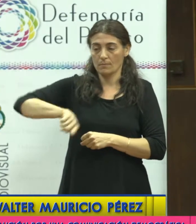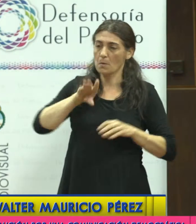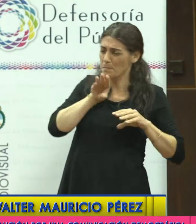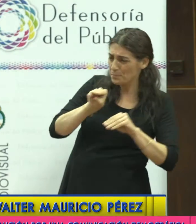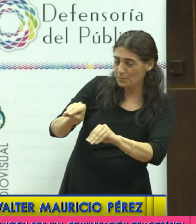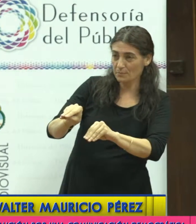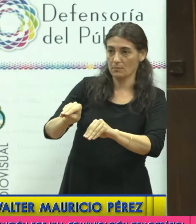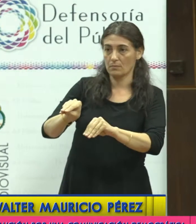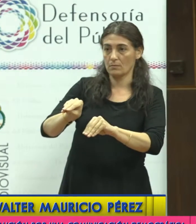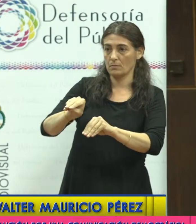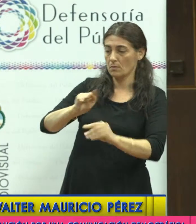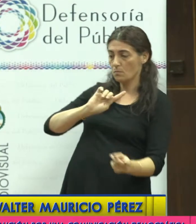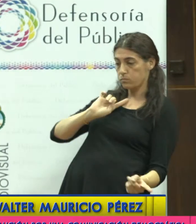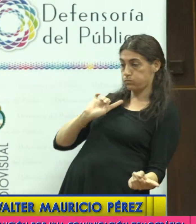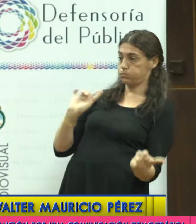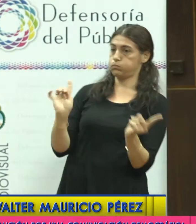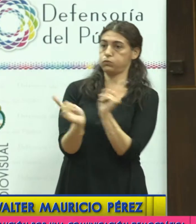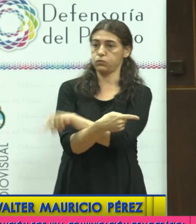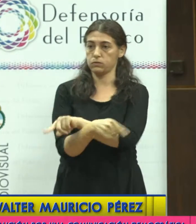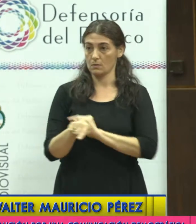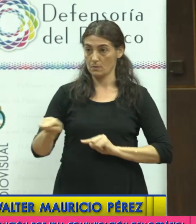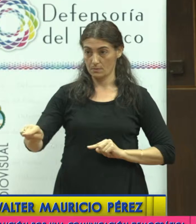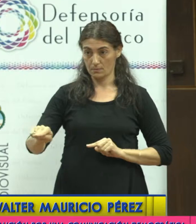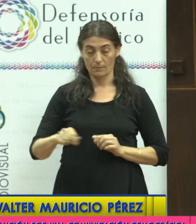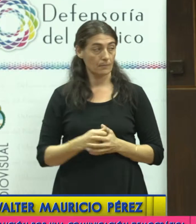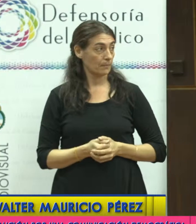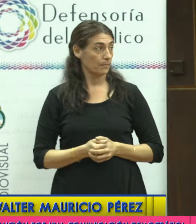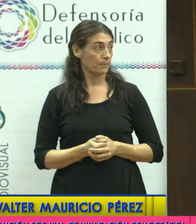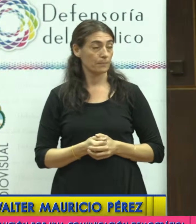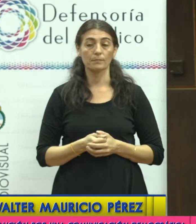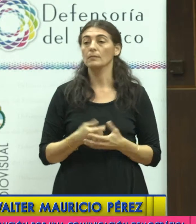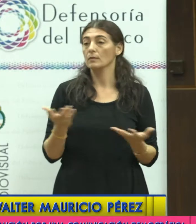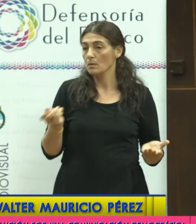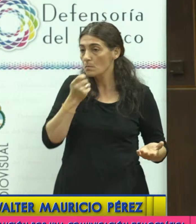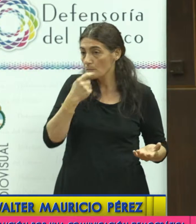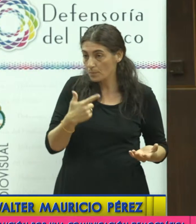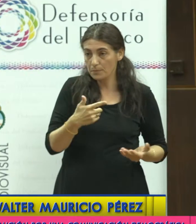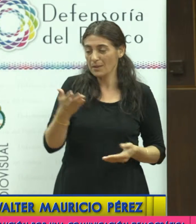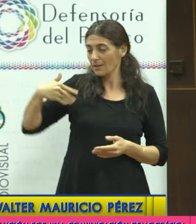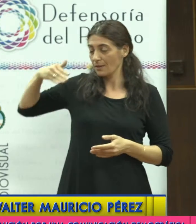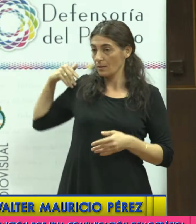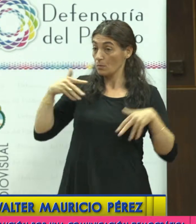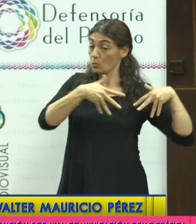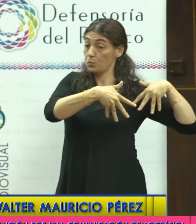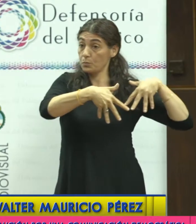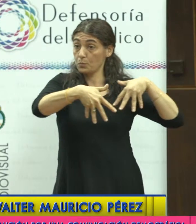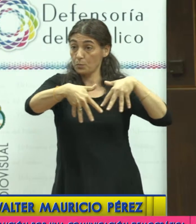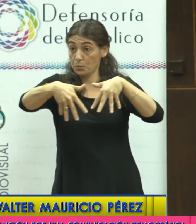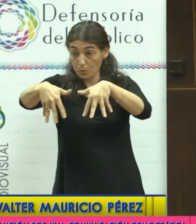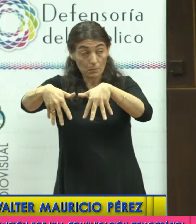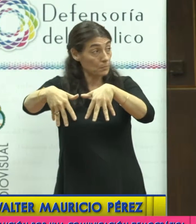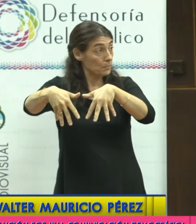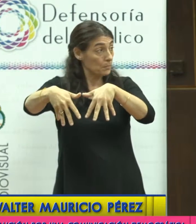y dar vuelta a esa situación. De hecho, una de las movilizaciones más grandes por la aplicación de la Ley de Medio fue